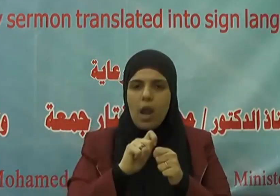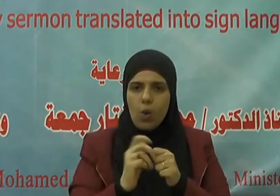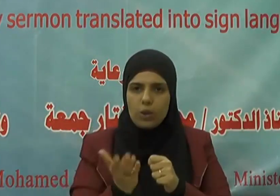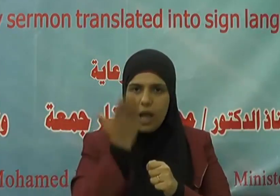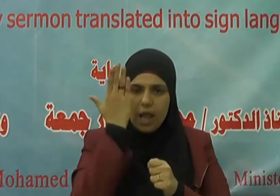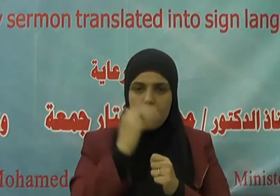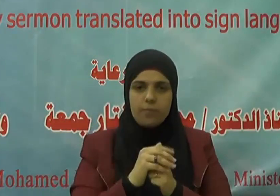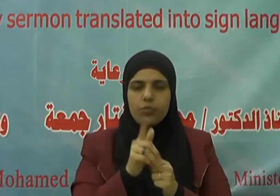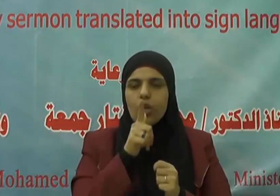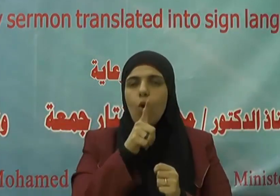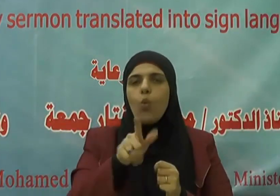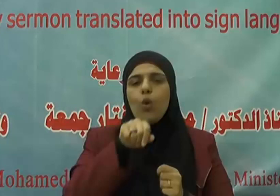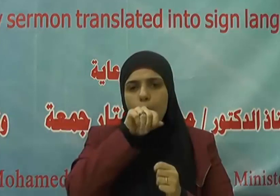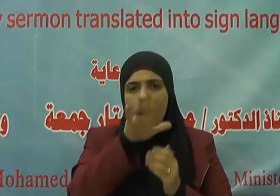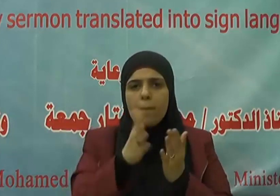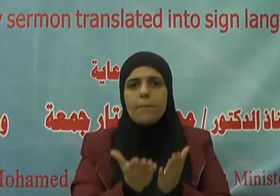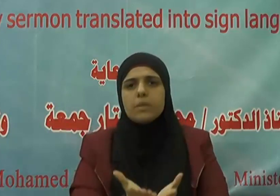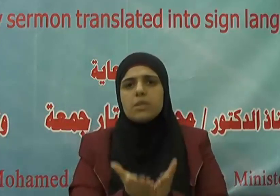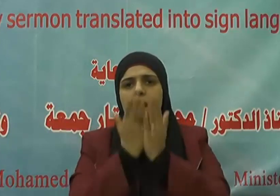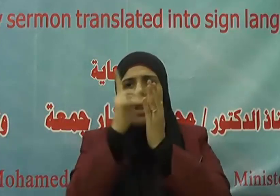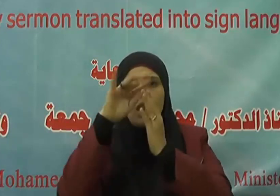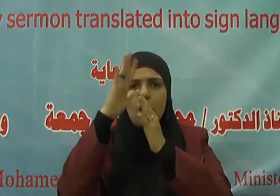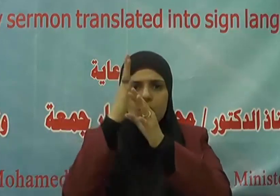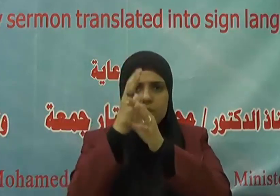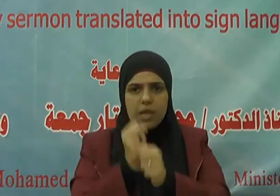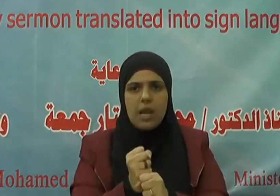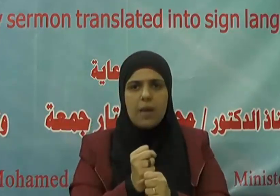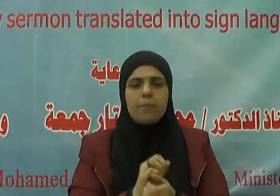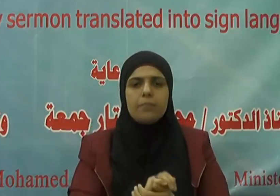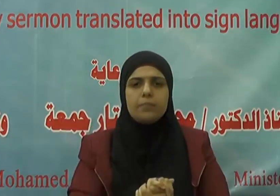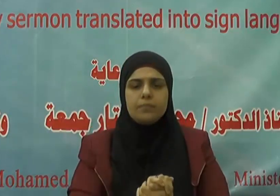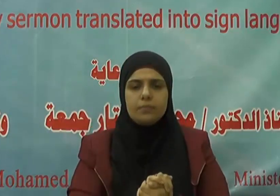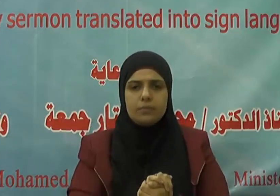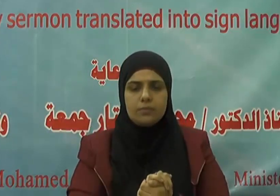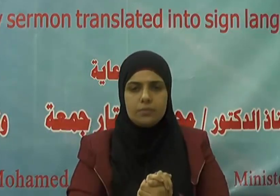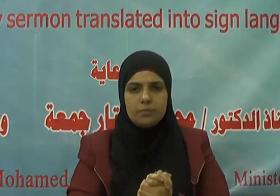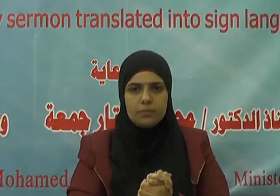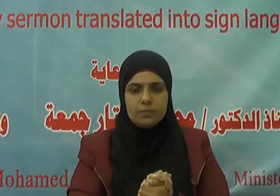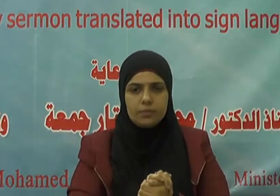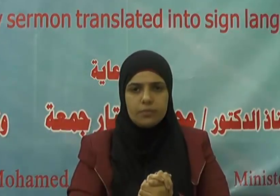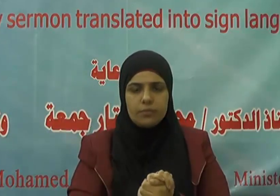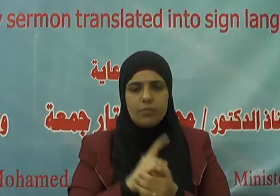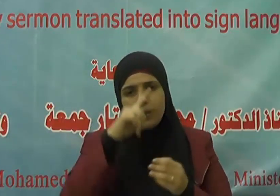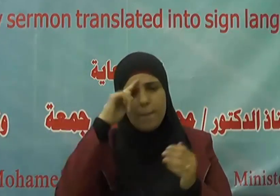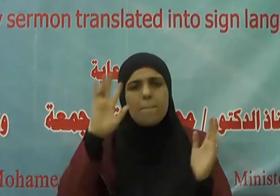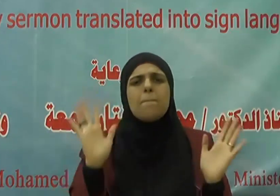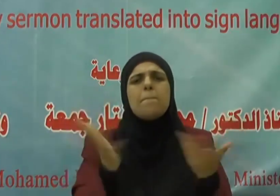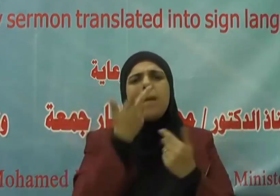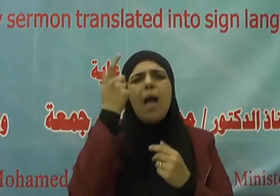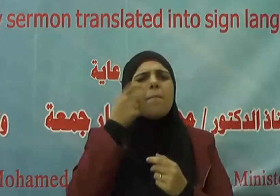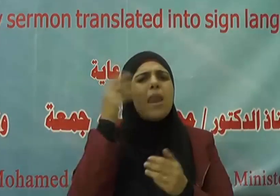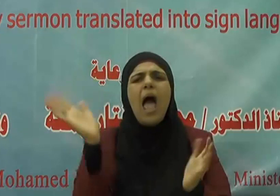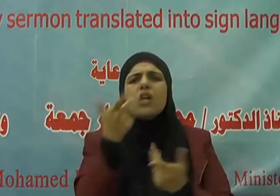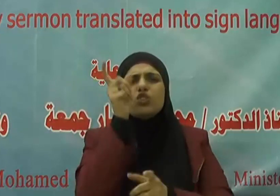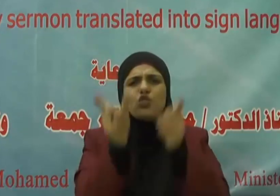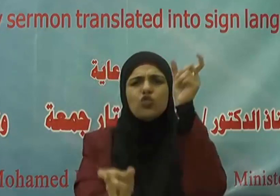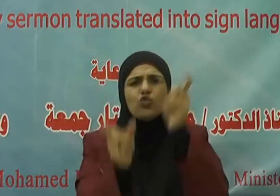يقول صلى الله عليه وسلم ما من عبد